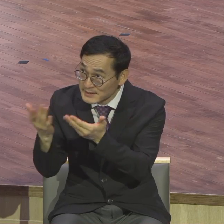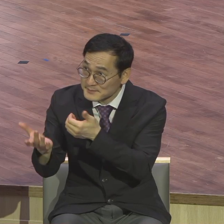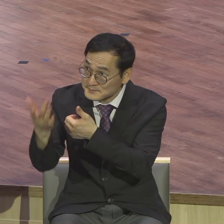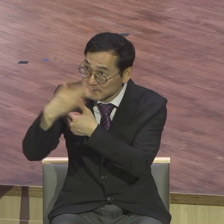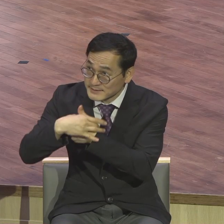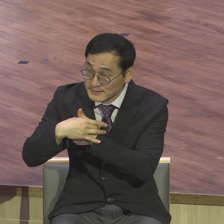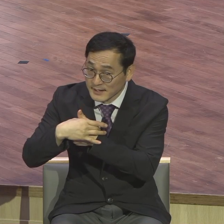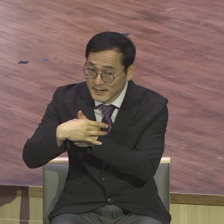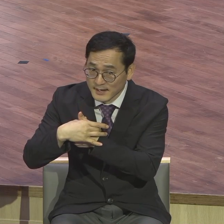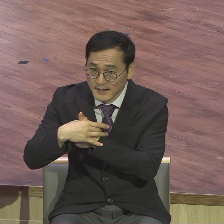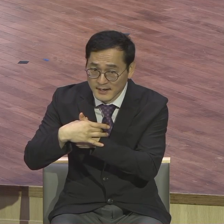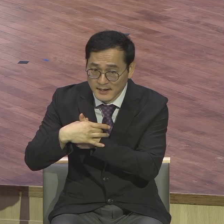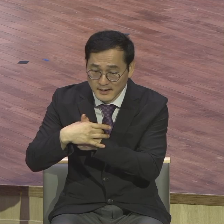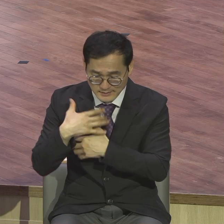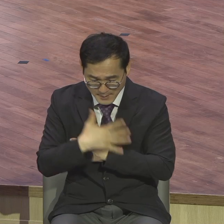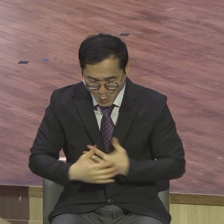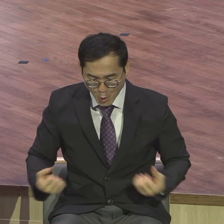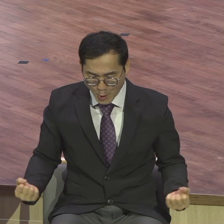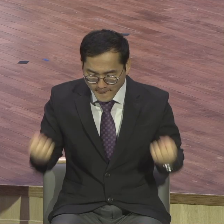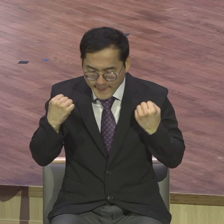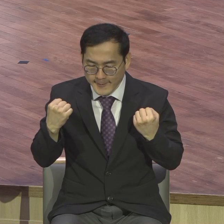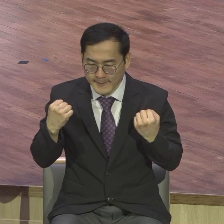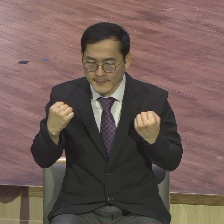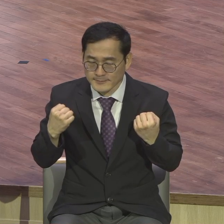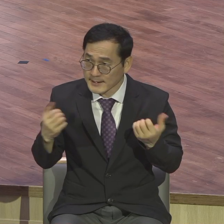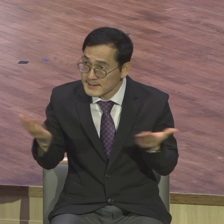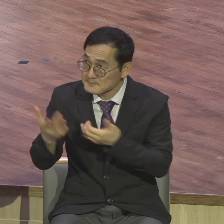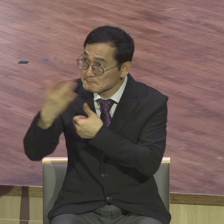건강한 모습으로 직분을 맡았다 이거는요